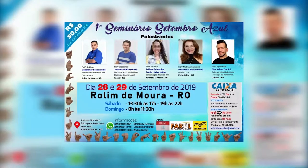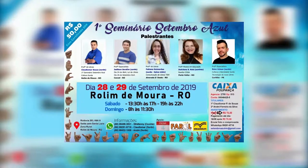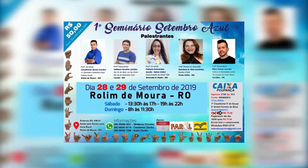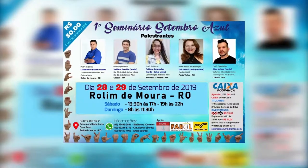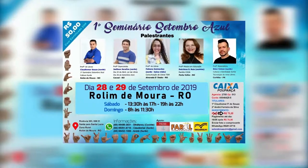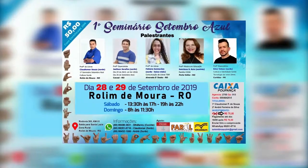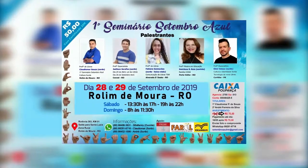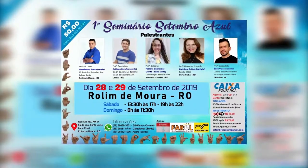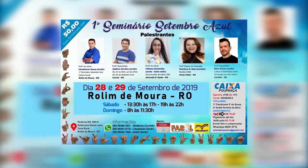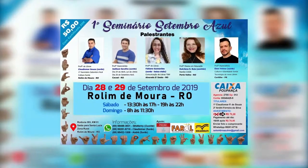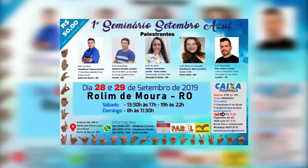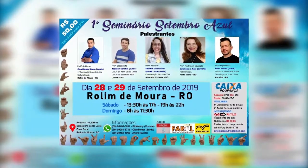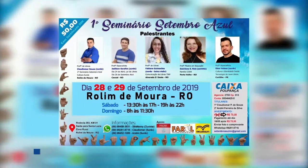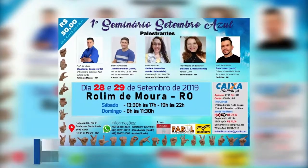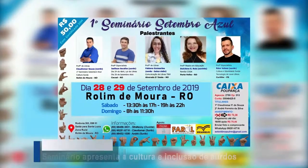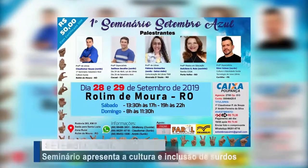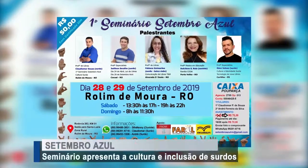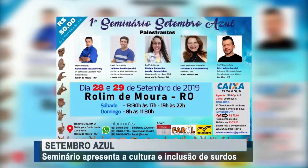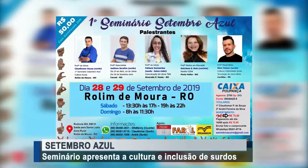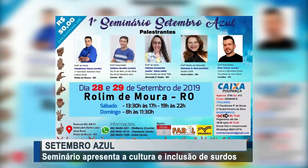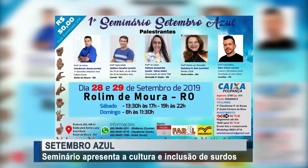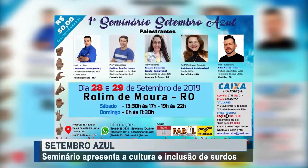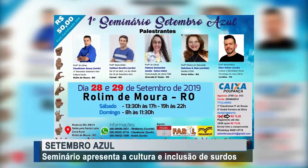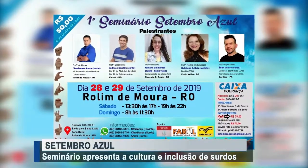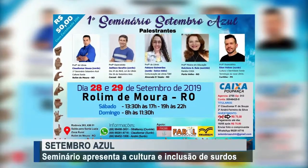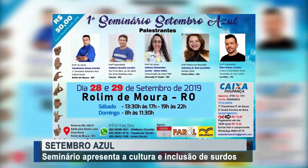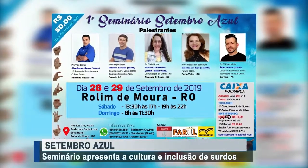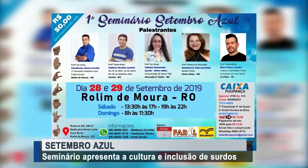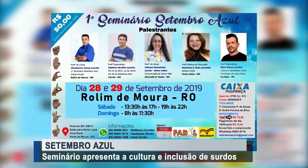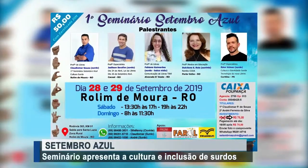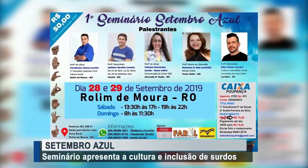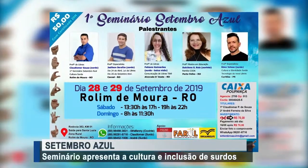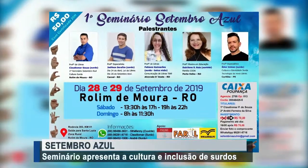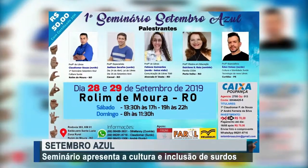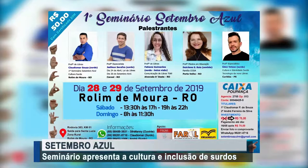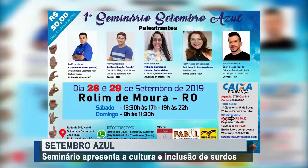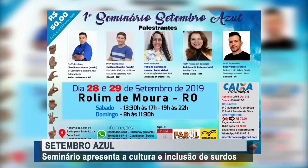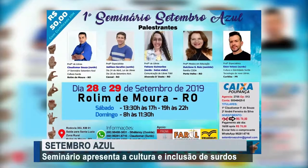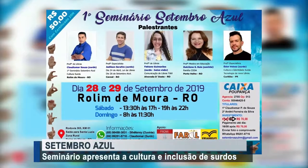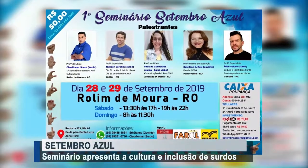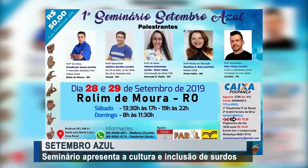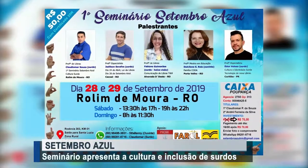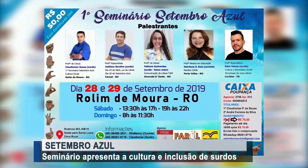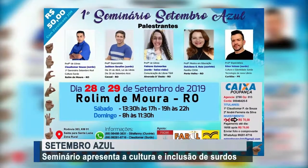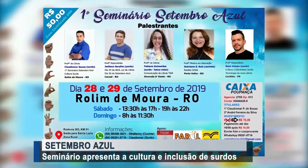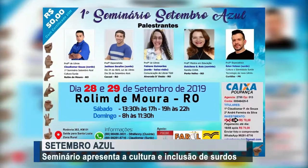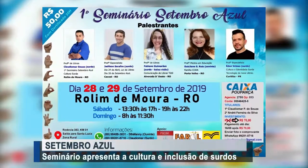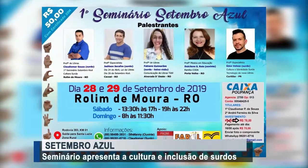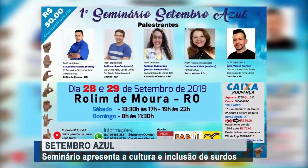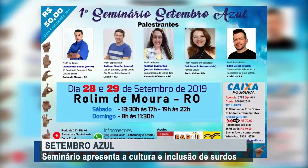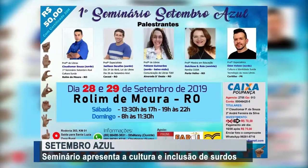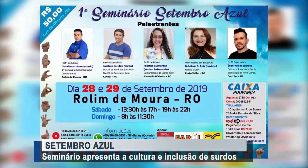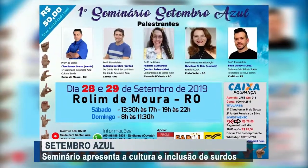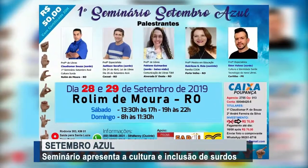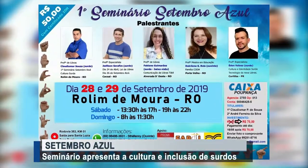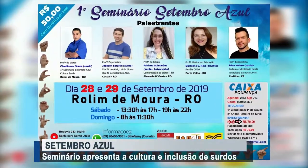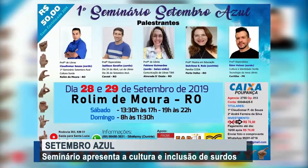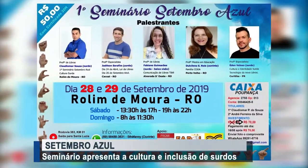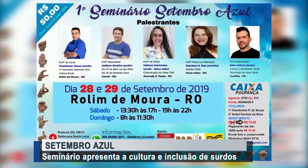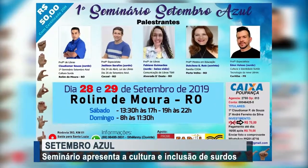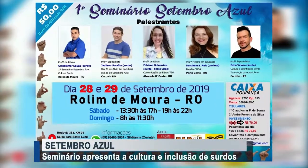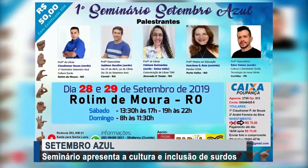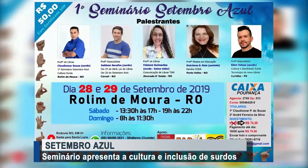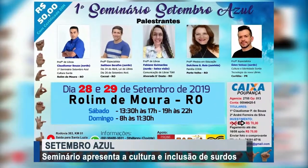No dia 28 e 29 de setembro, acontece em Rolim de Moura o primeiro seminário Setembro Azul, com o tema